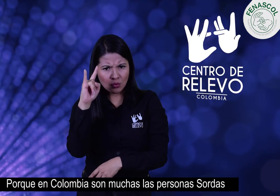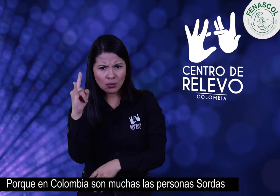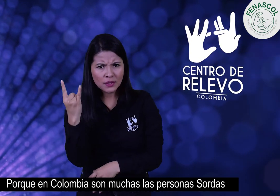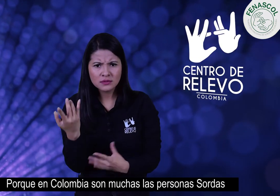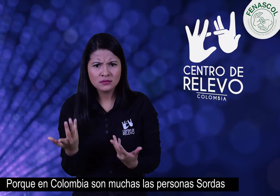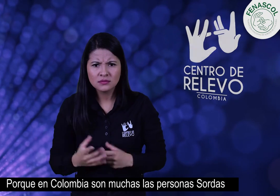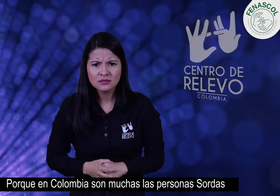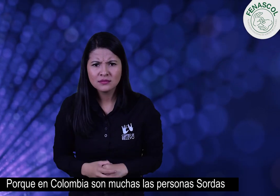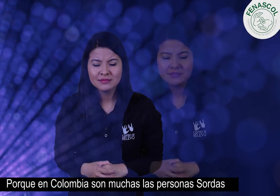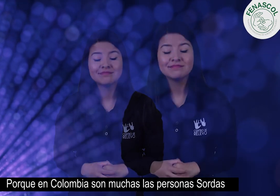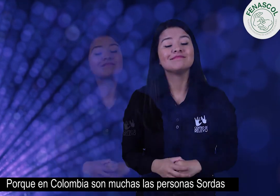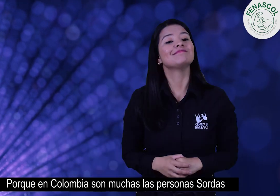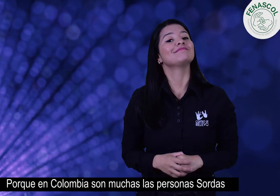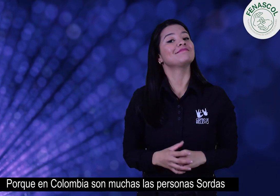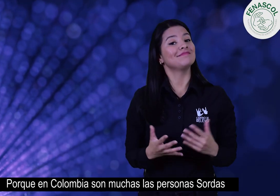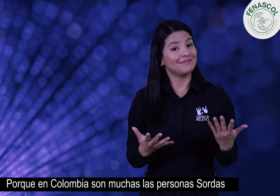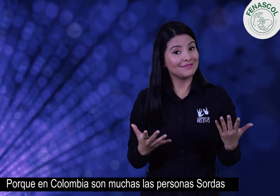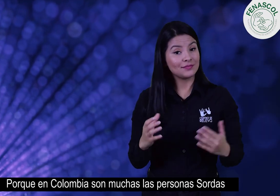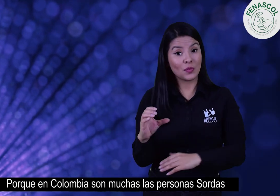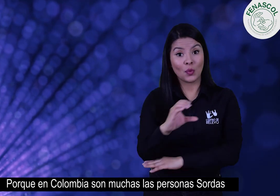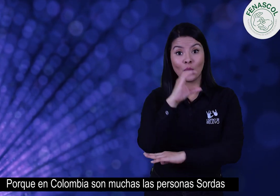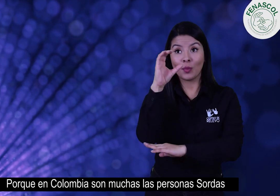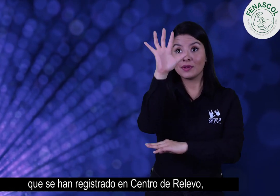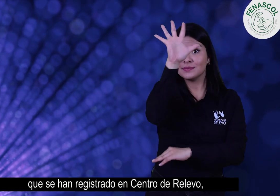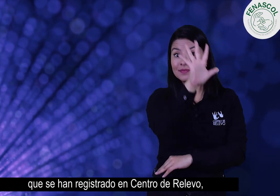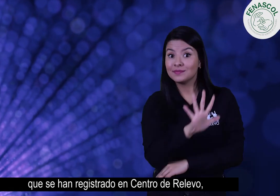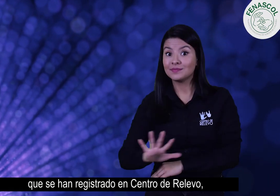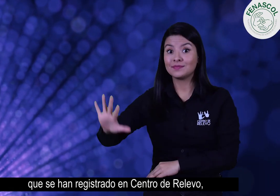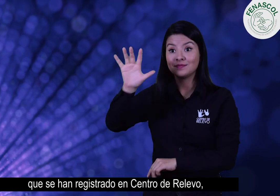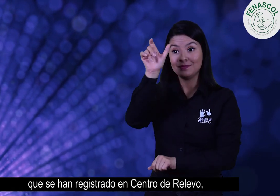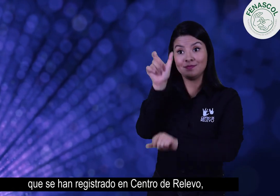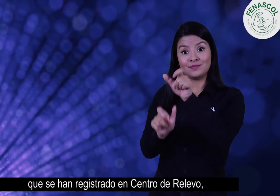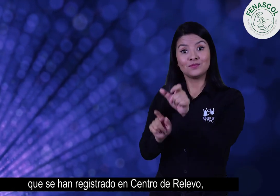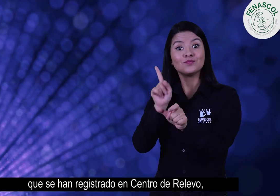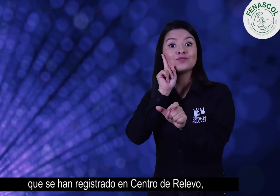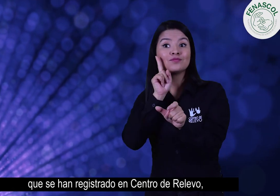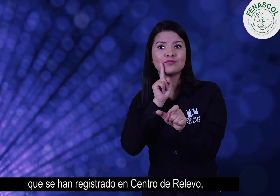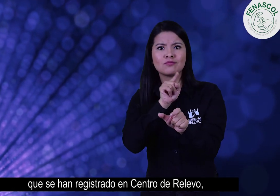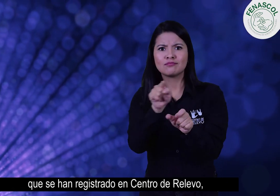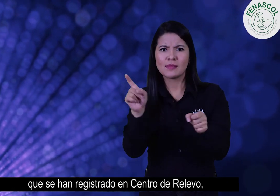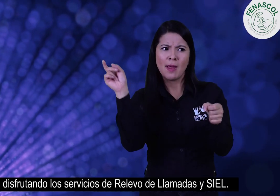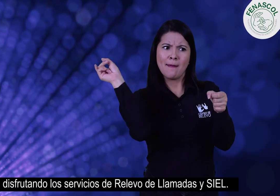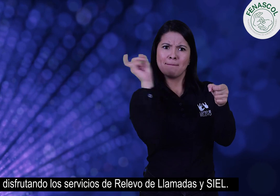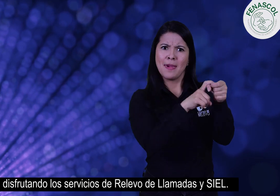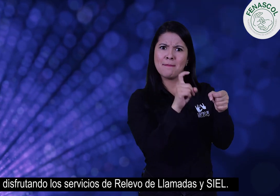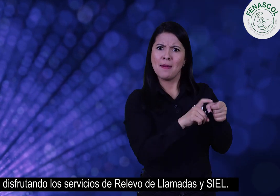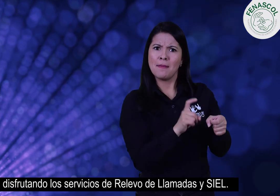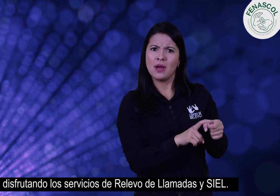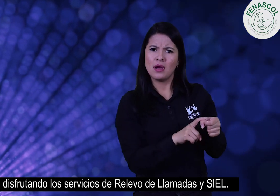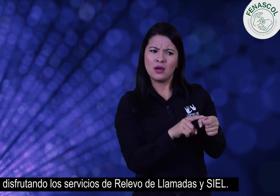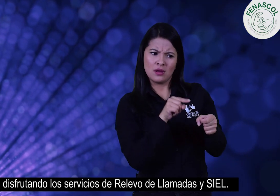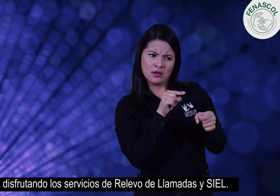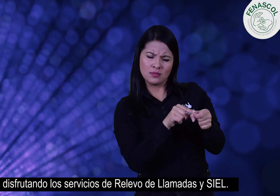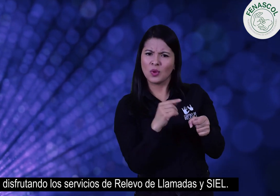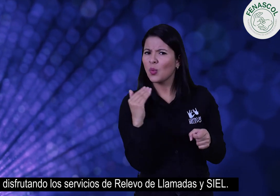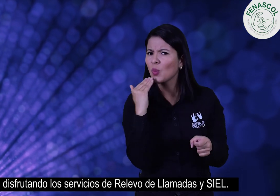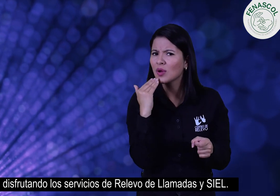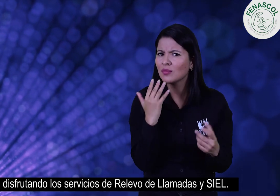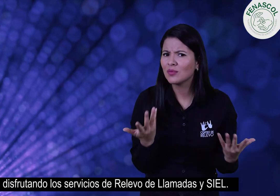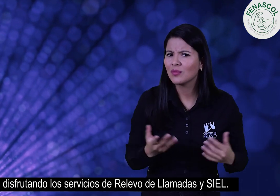Colombia son muchas las personas sordas que se han registrado en Centro de Relevo. Disfrutando los servicios de Relevo de